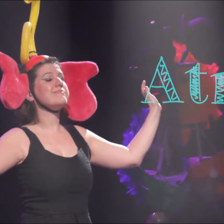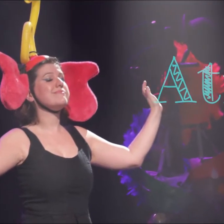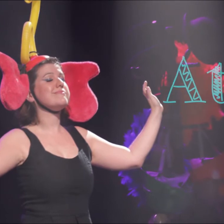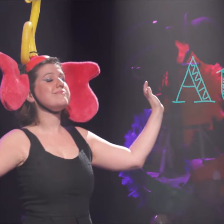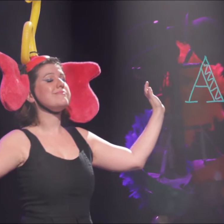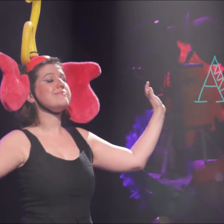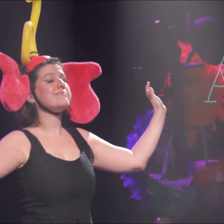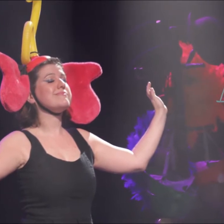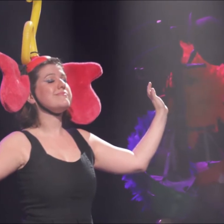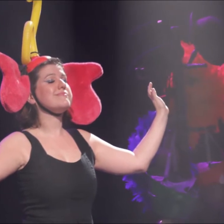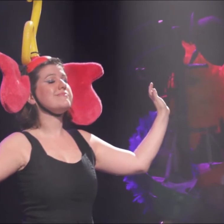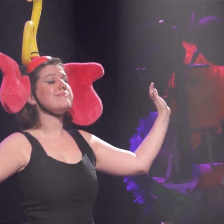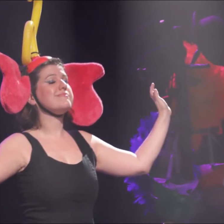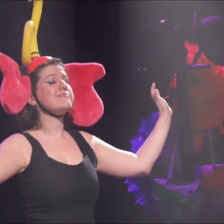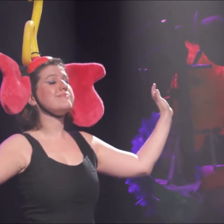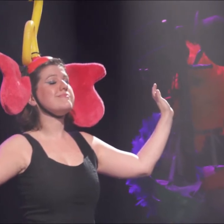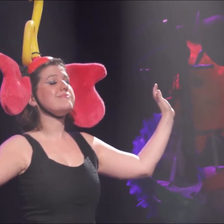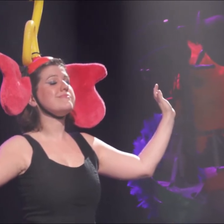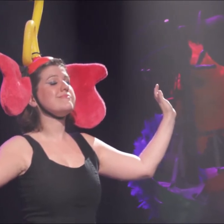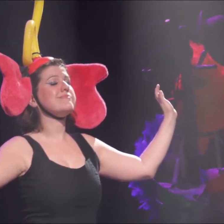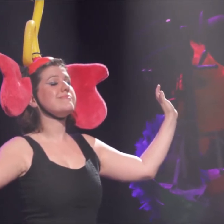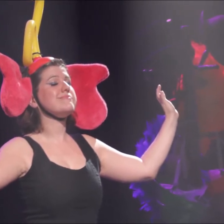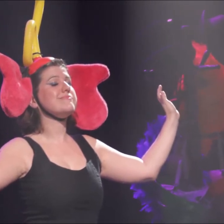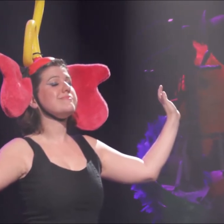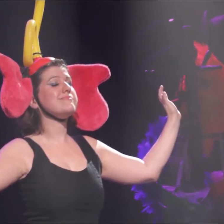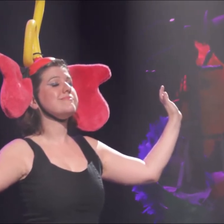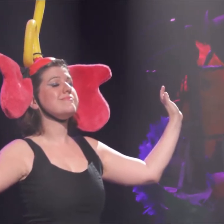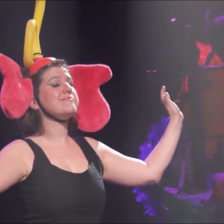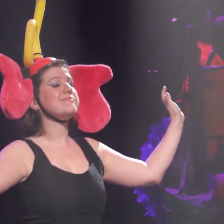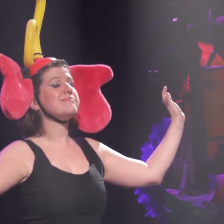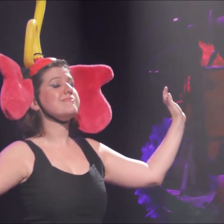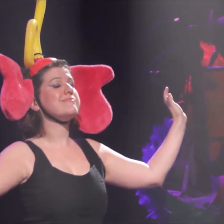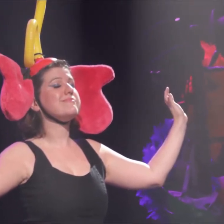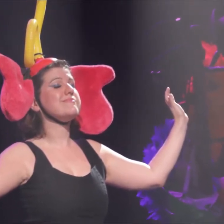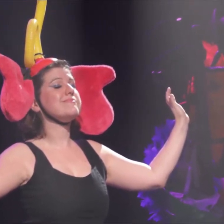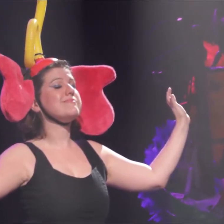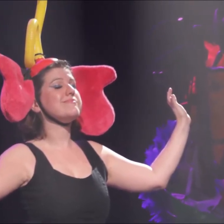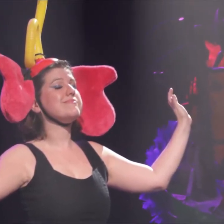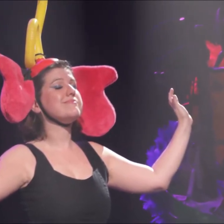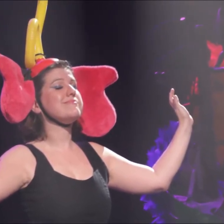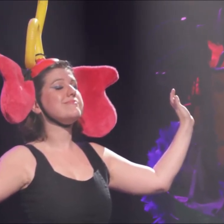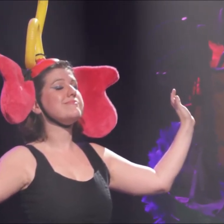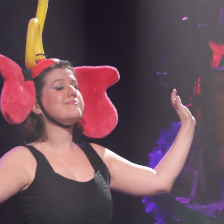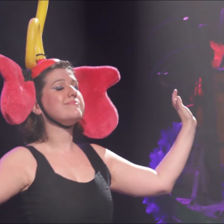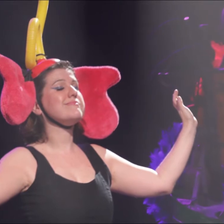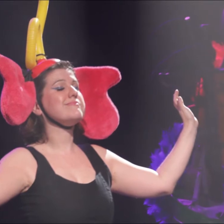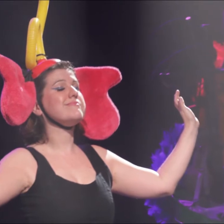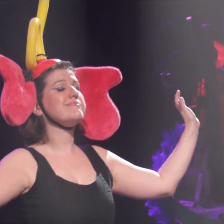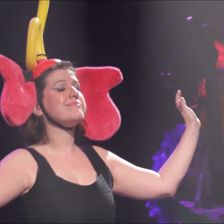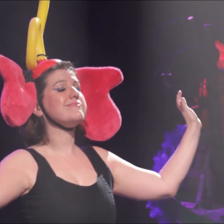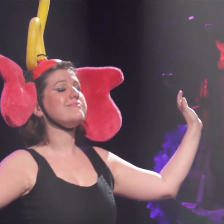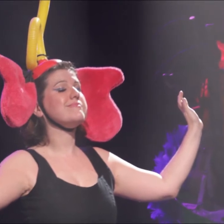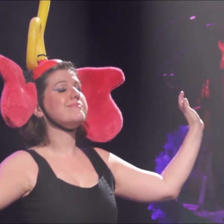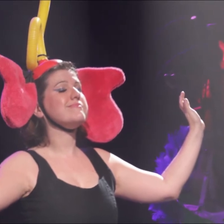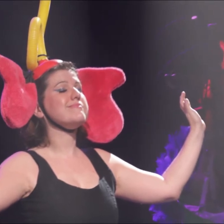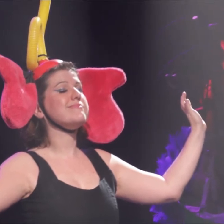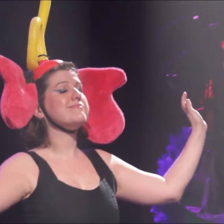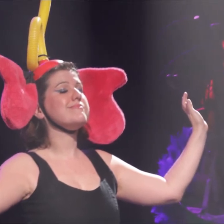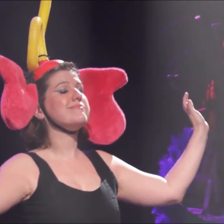uma peruca feita de luvas cor-de-rosa, simulando duas orelhas, e um conduíte amarelo no topo da cabeça, simulando uma